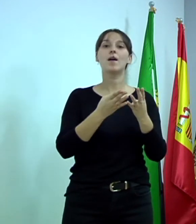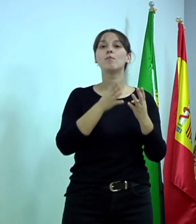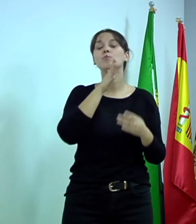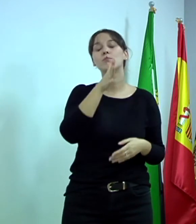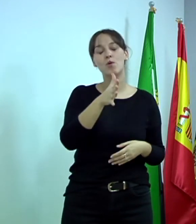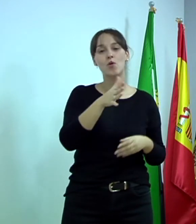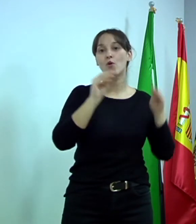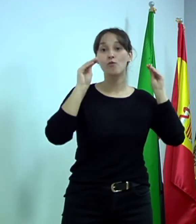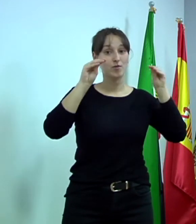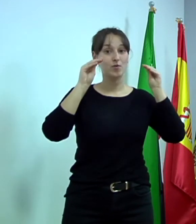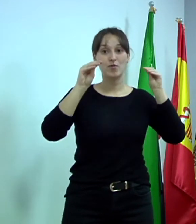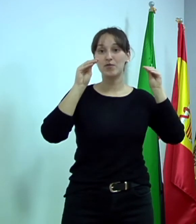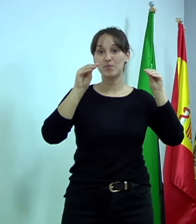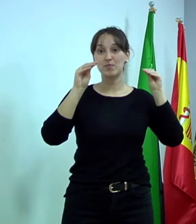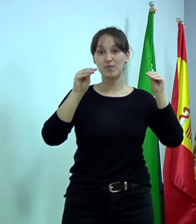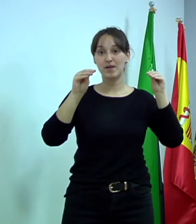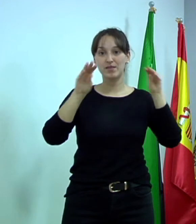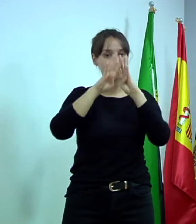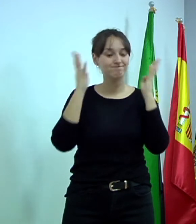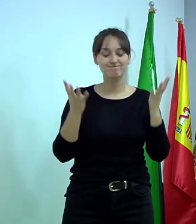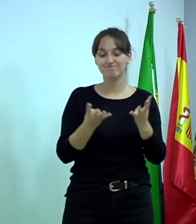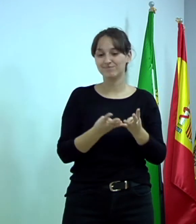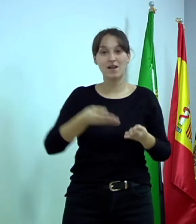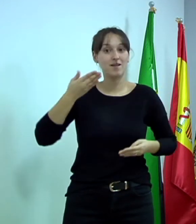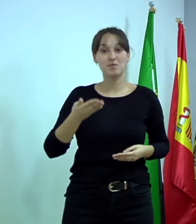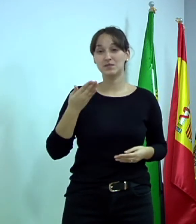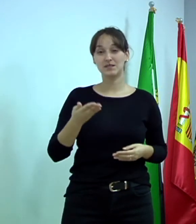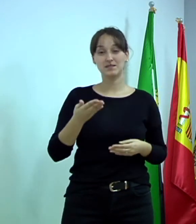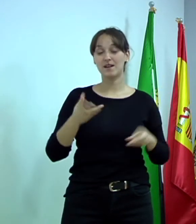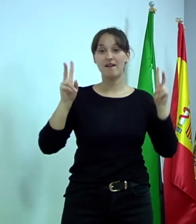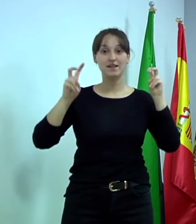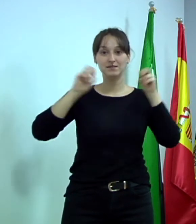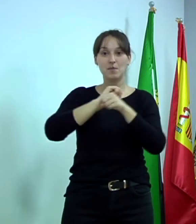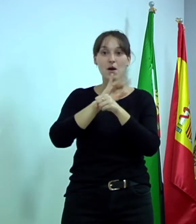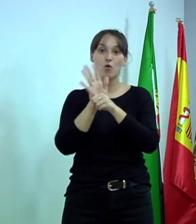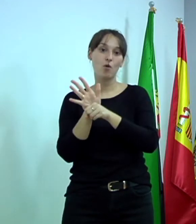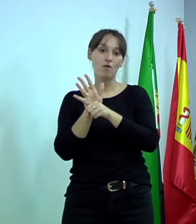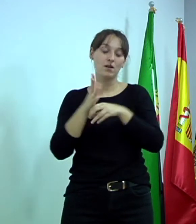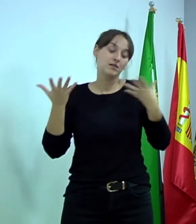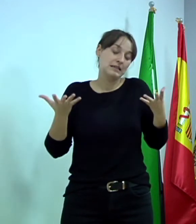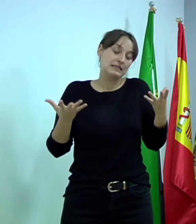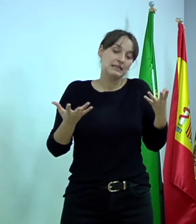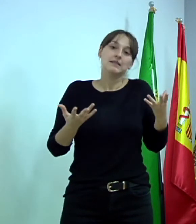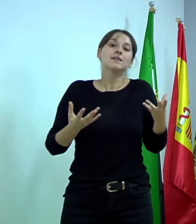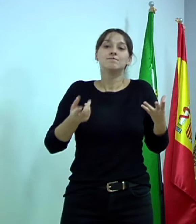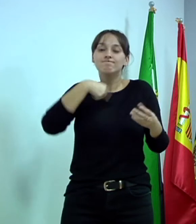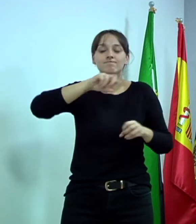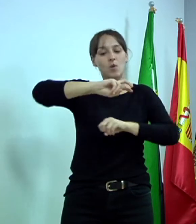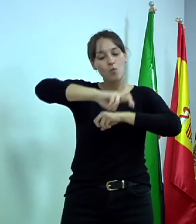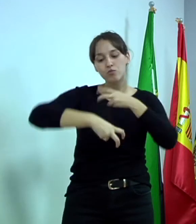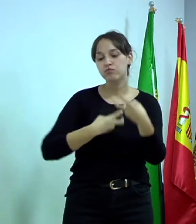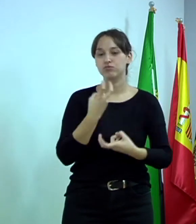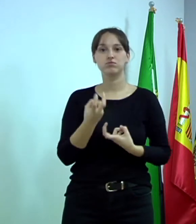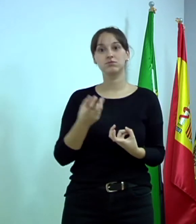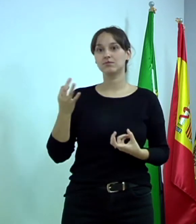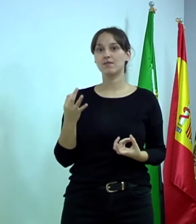va a ser muy importante por el tema del COVID. Entonces, pues, no hemos tenido que reinventar y una manera de reinventarnos, pues, es estar también ahí presentes con toda